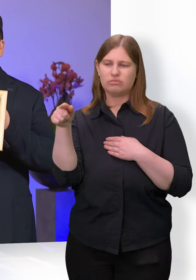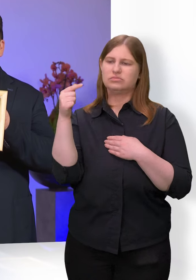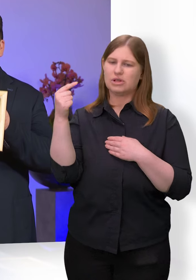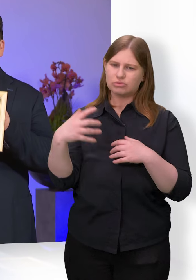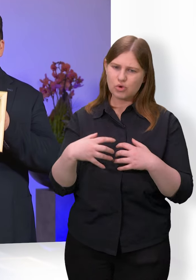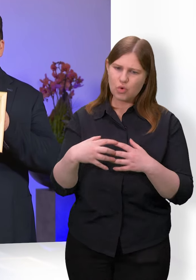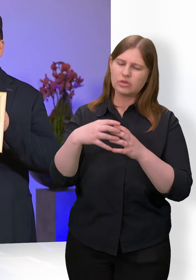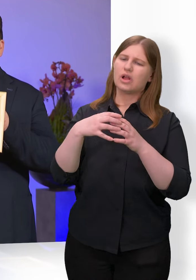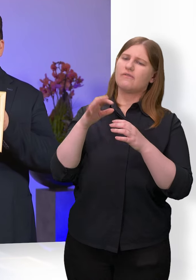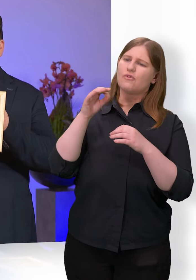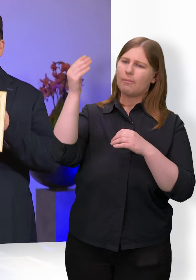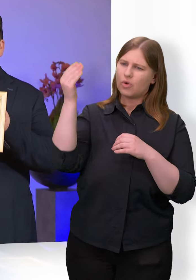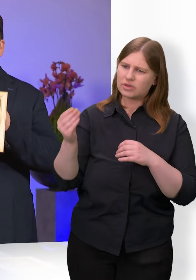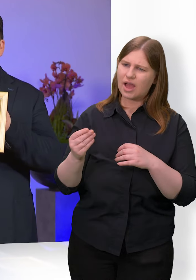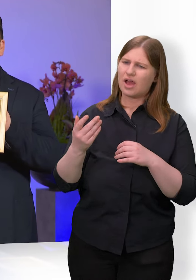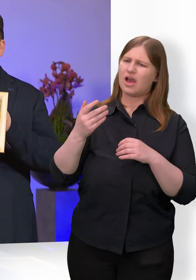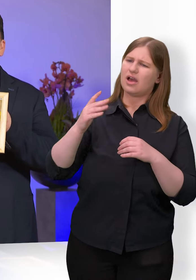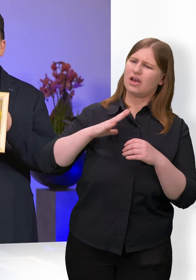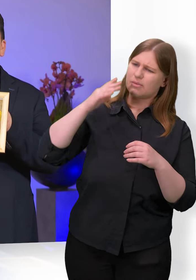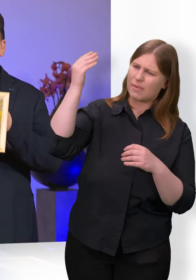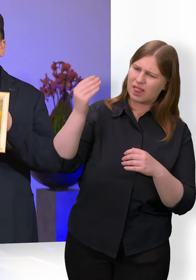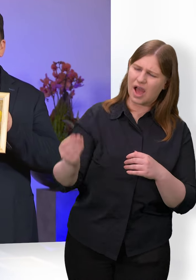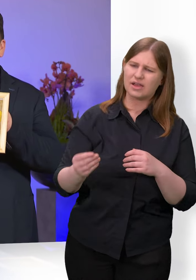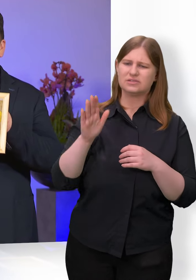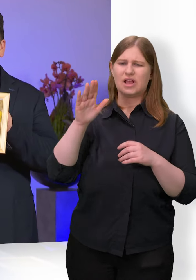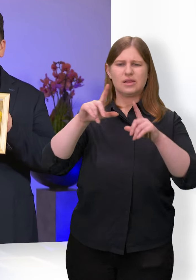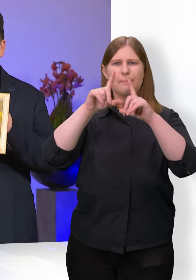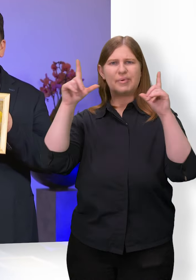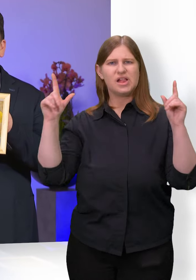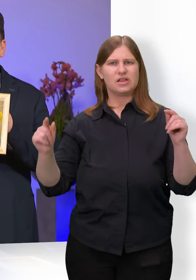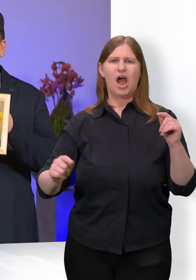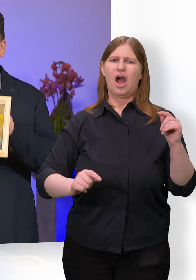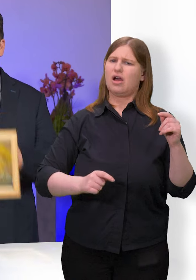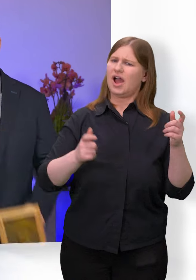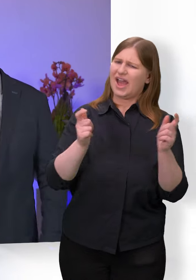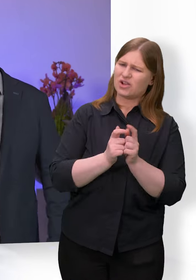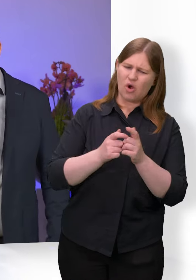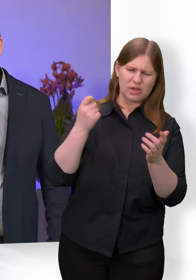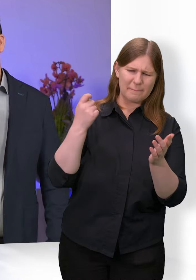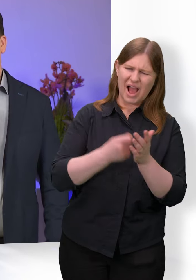Malerei und seine Bilder erzielen Rekordpreise. Theo sei Dank.